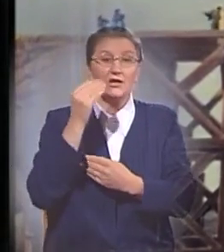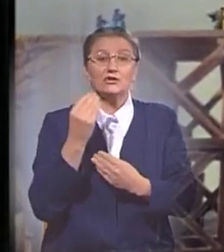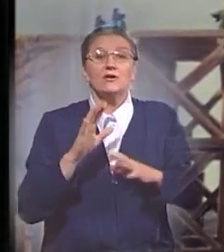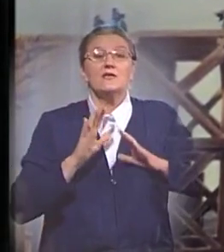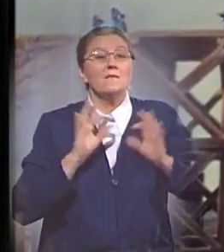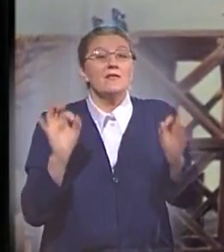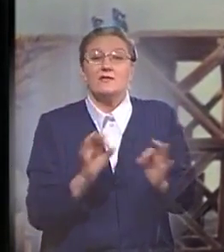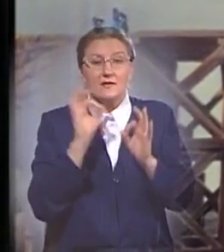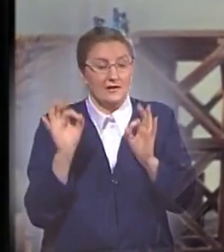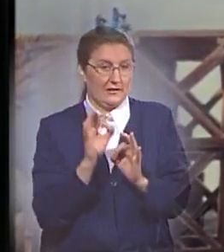никаких признаков дождя.